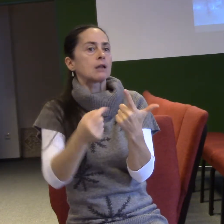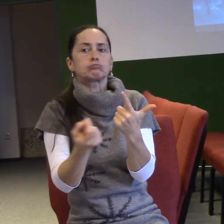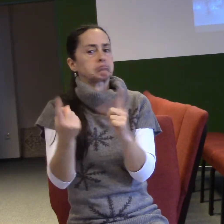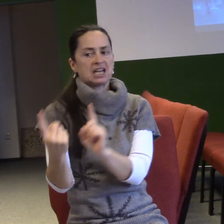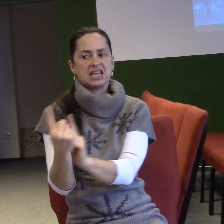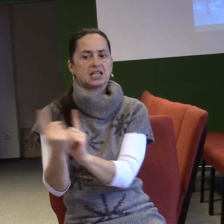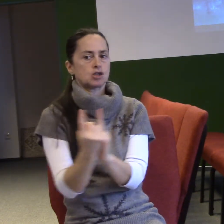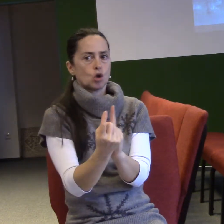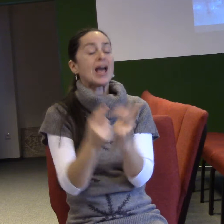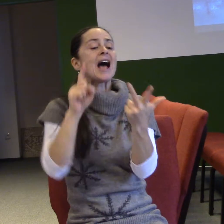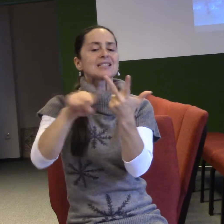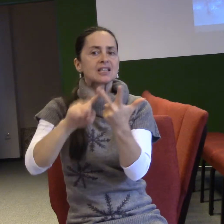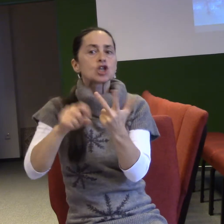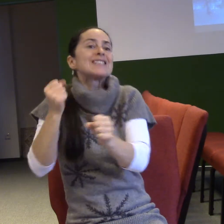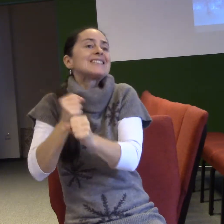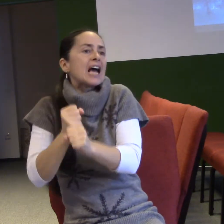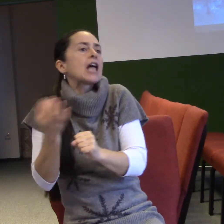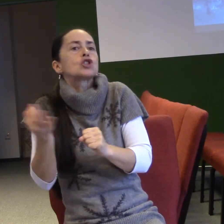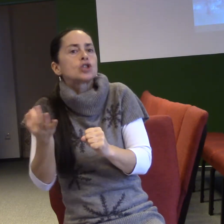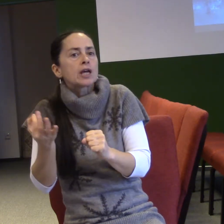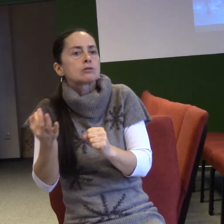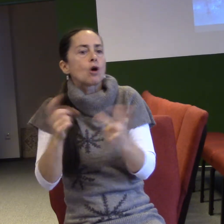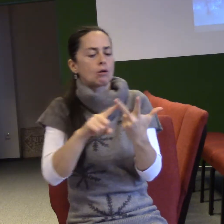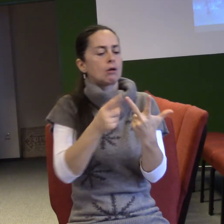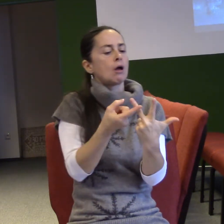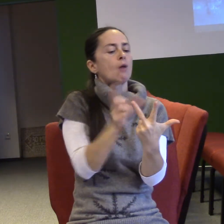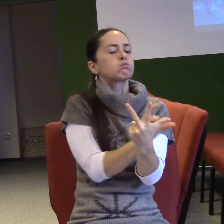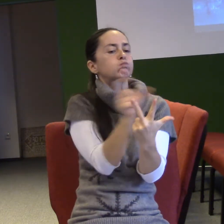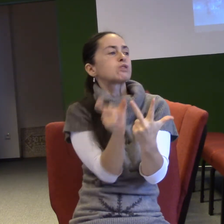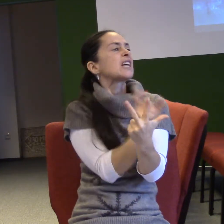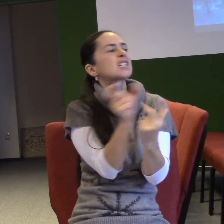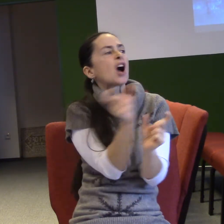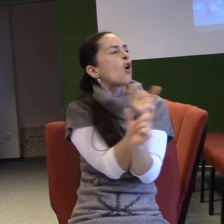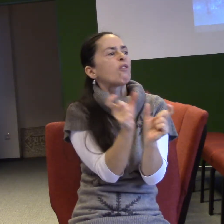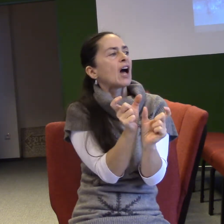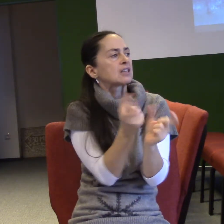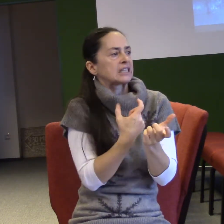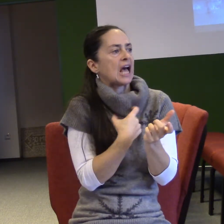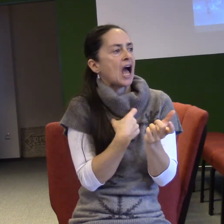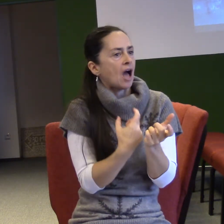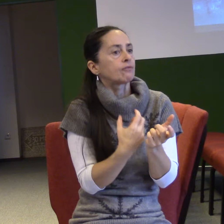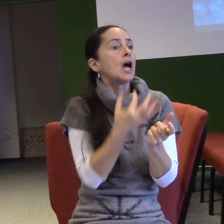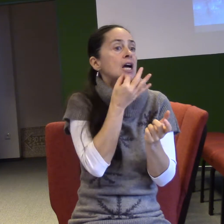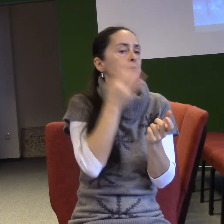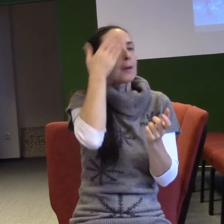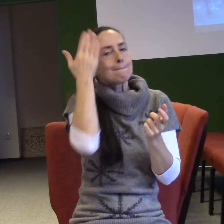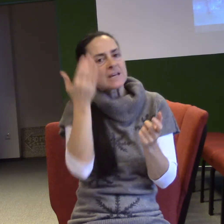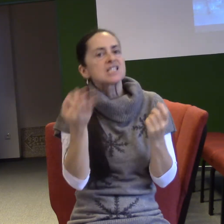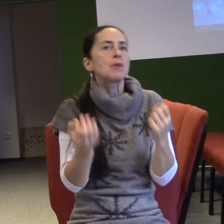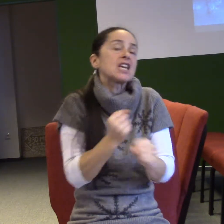něco děláš. Nejde to udělat obrácení. Nemyslíme si, proto, že něco děláme nebo se o něco snažíme, takže